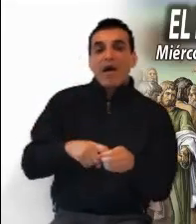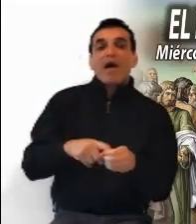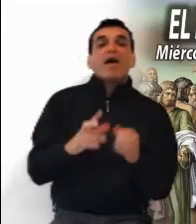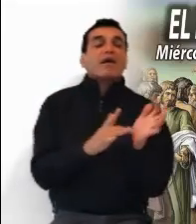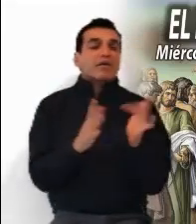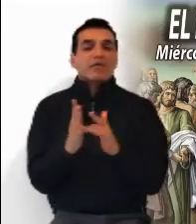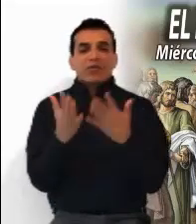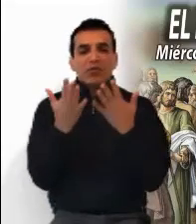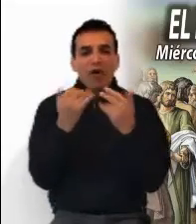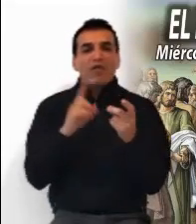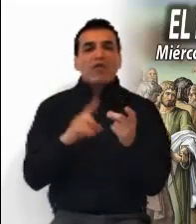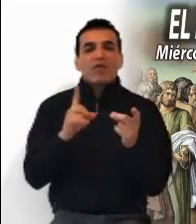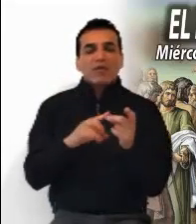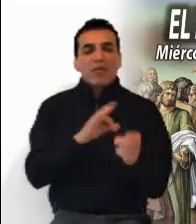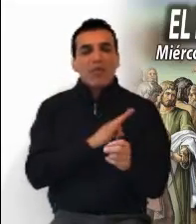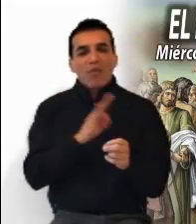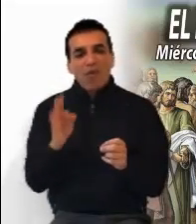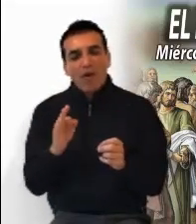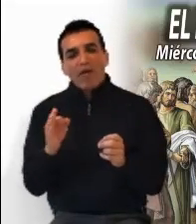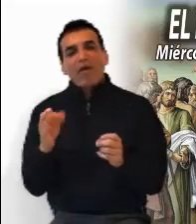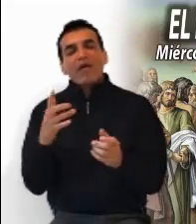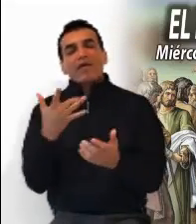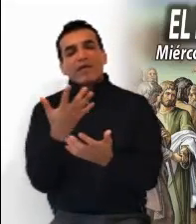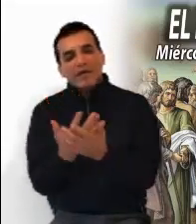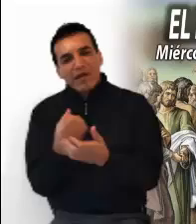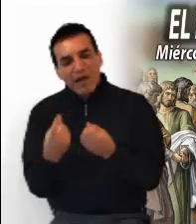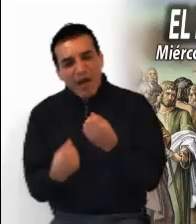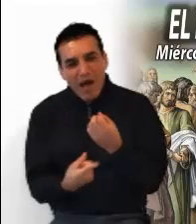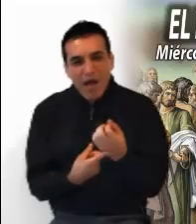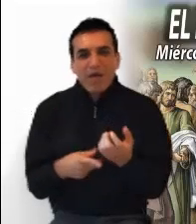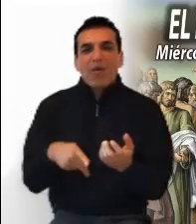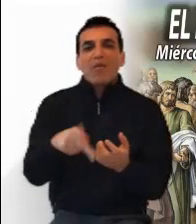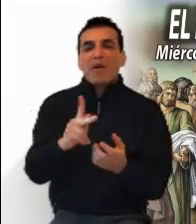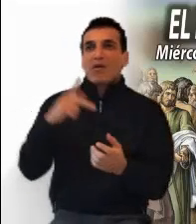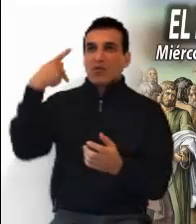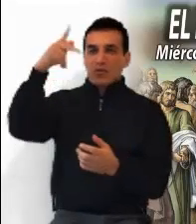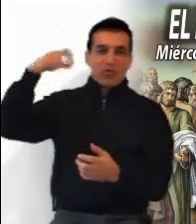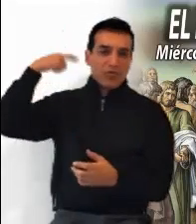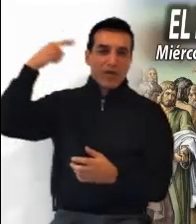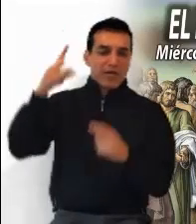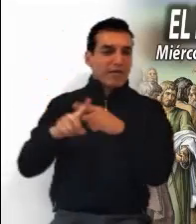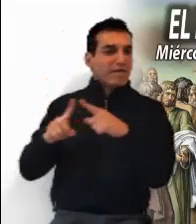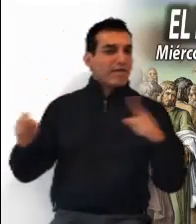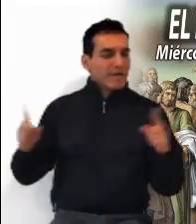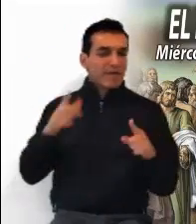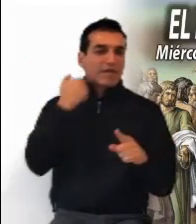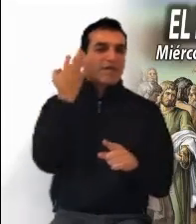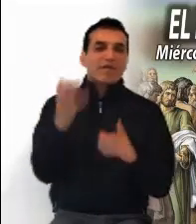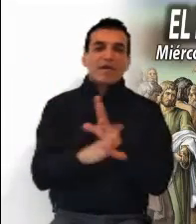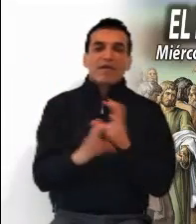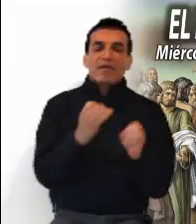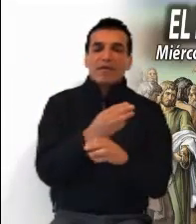tiene dónde reclinar la cabeza y su reino no se basa en las promesas materiales.